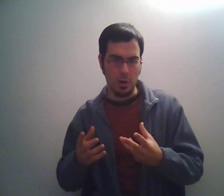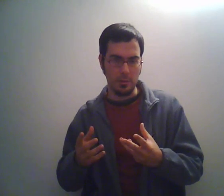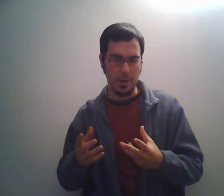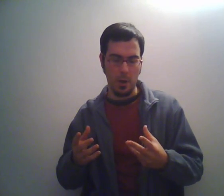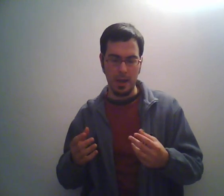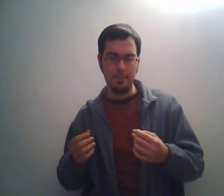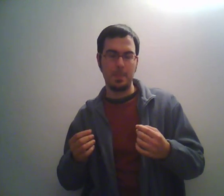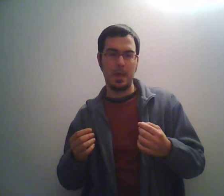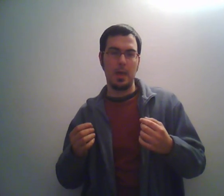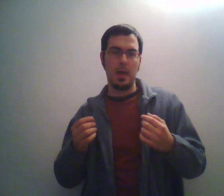gioco di parole